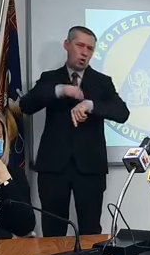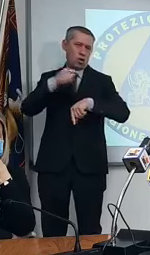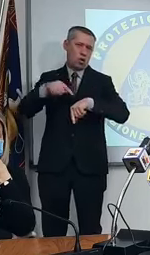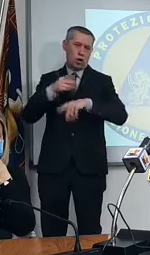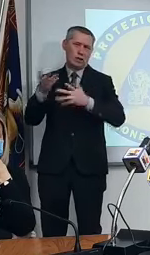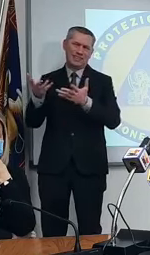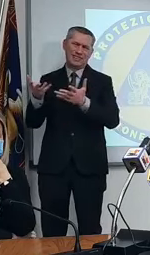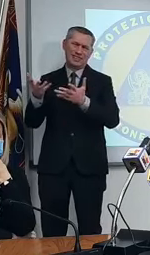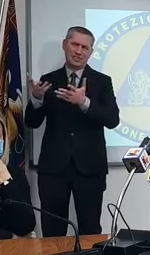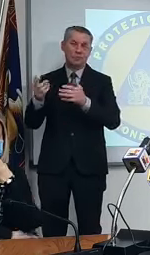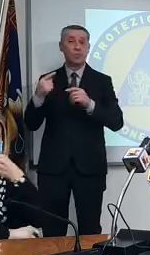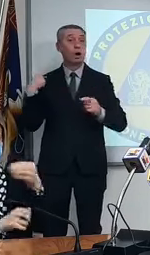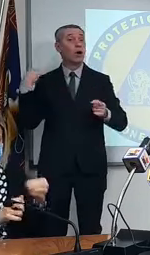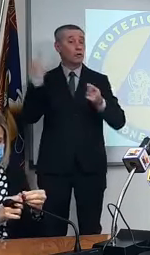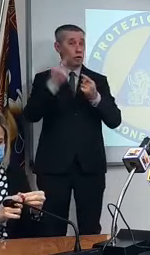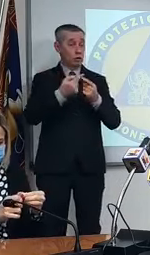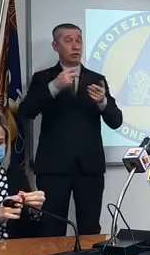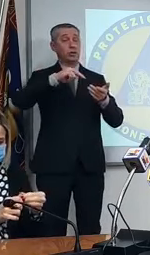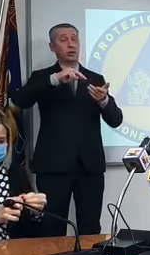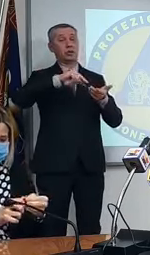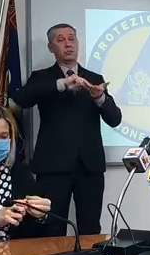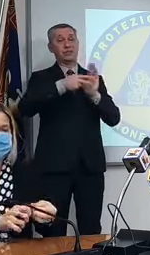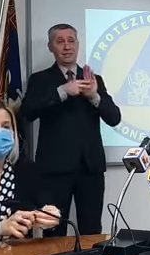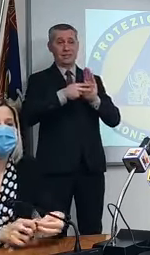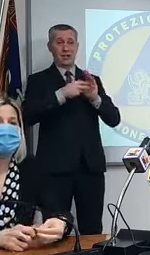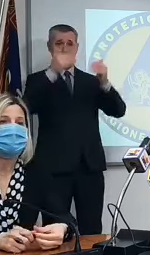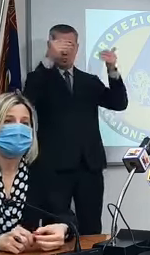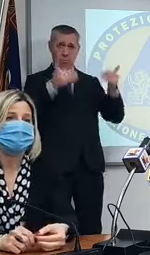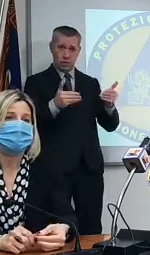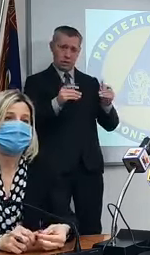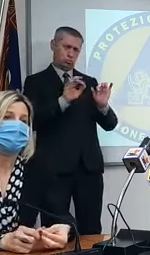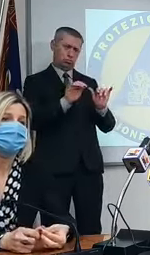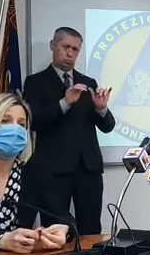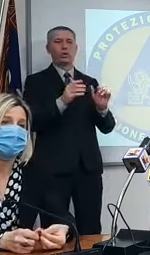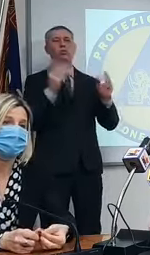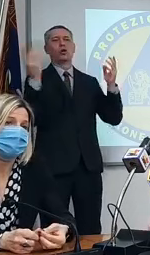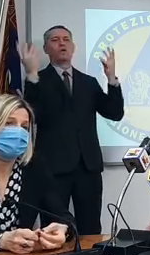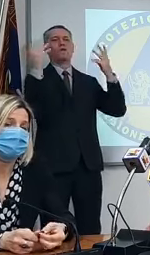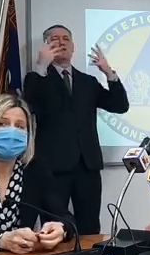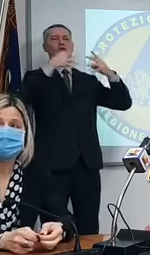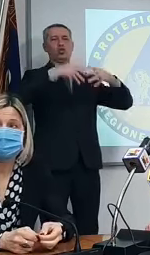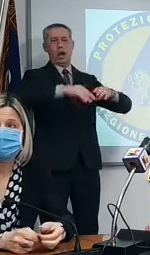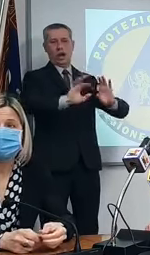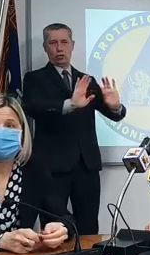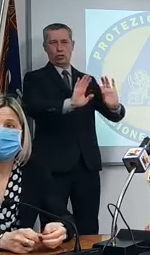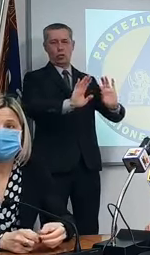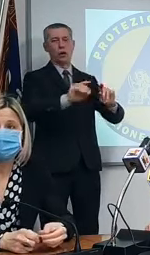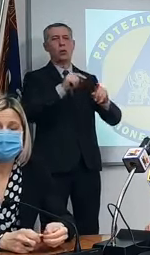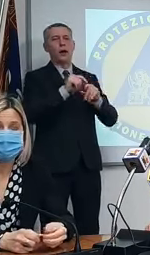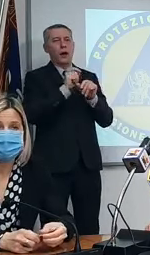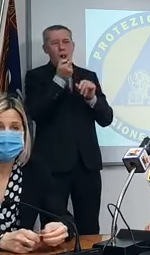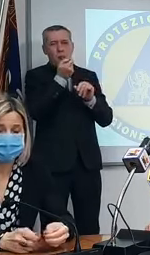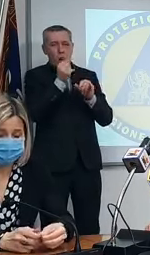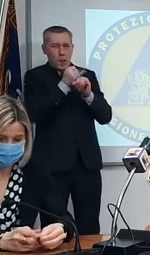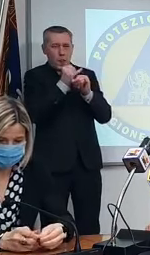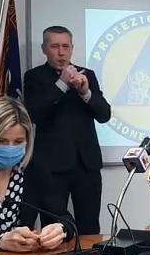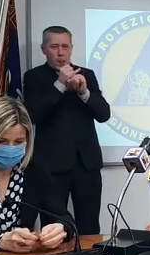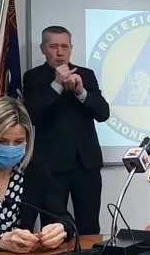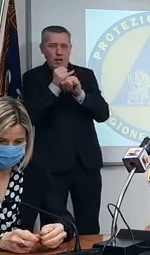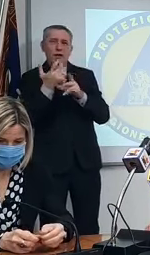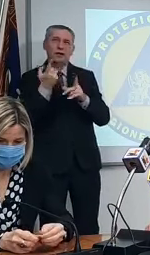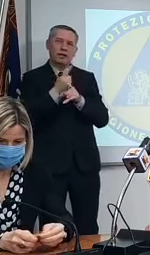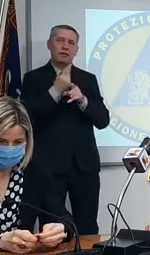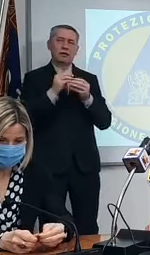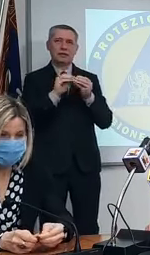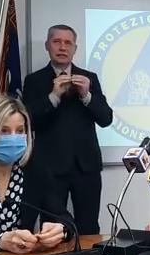fino ad ora ha funzionato quel sistema bisogna capire farlo un po' sartoriale adesso ci stiamo che quello ci risolverà il